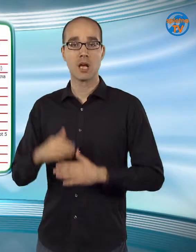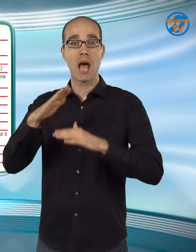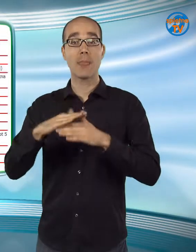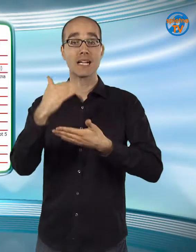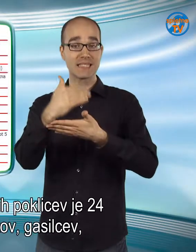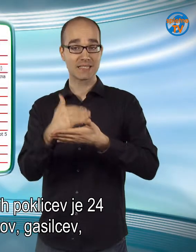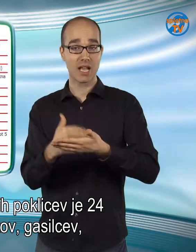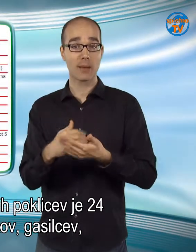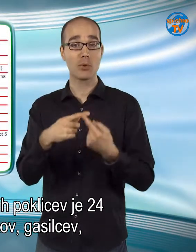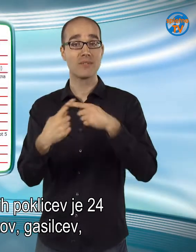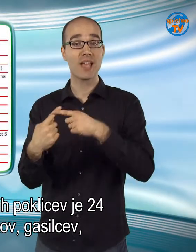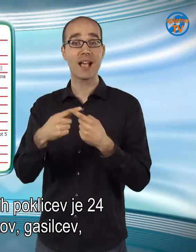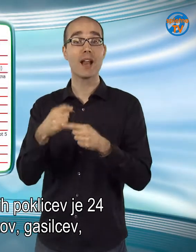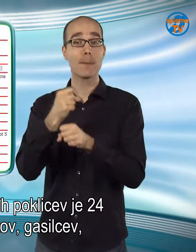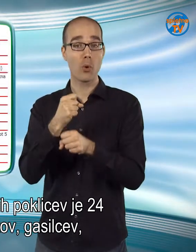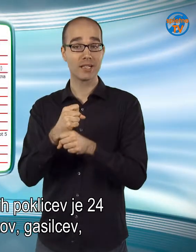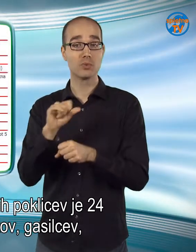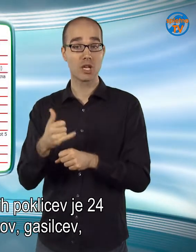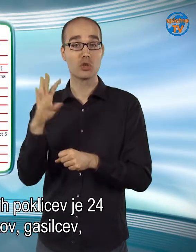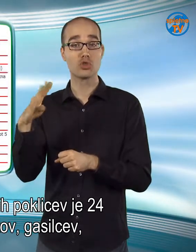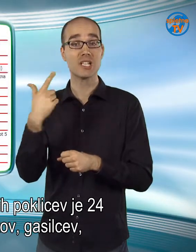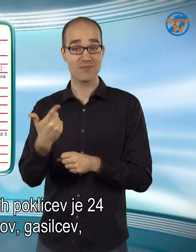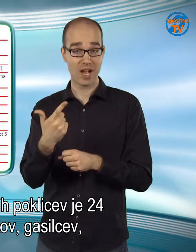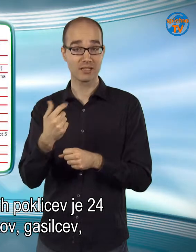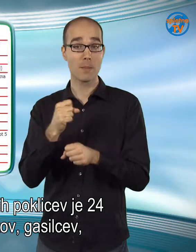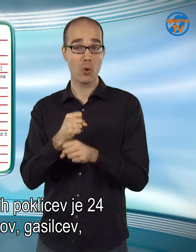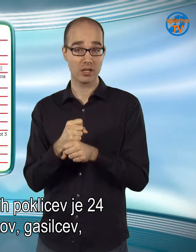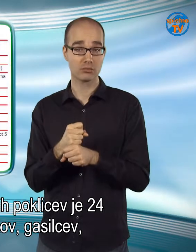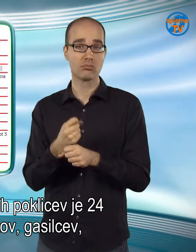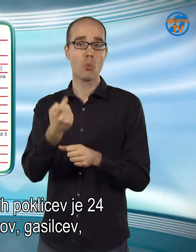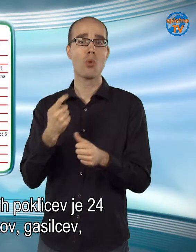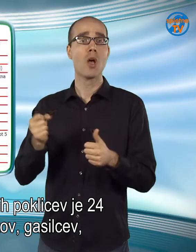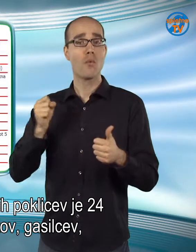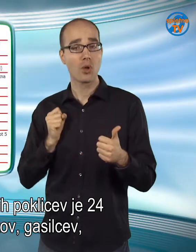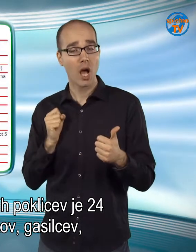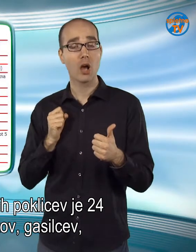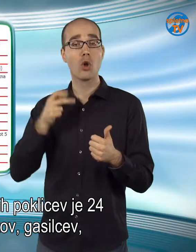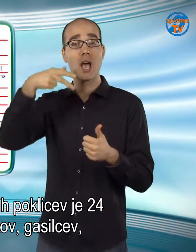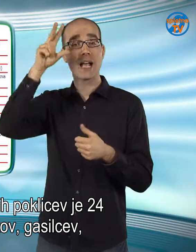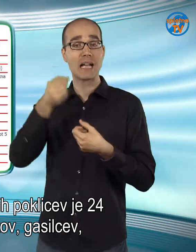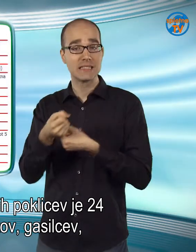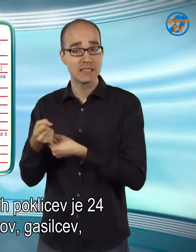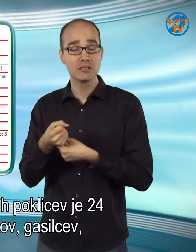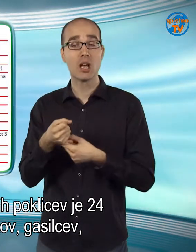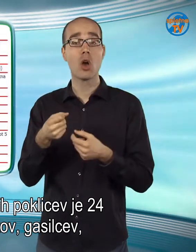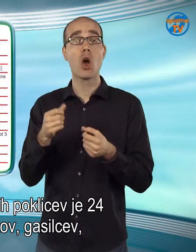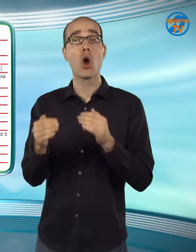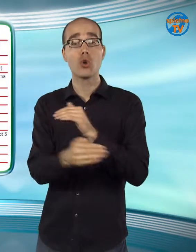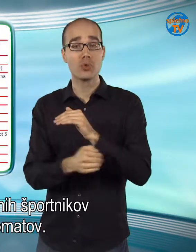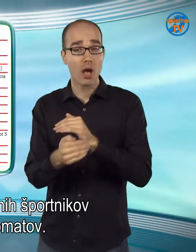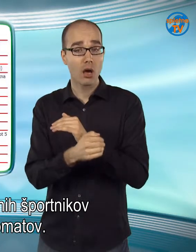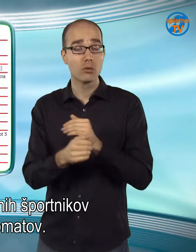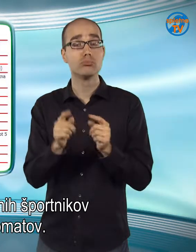Na seznamu tveganjih poklicev je 24 poklicev, od vojakov, gasilcev, rudarjev do